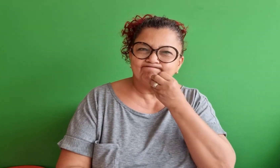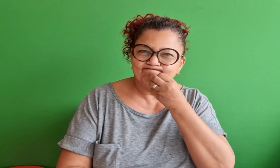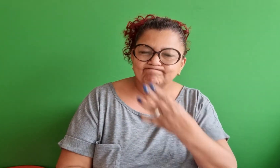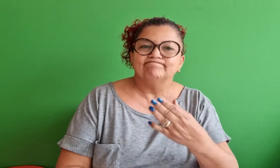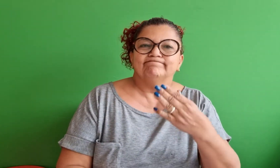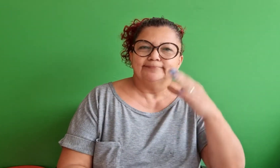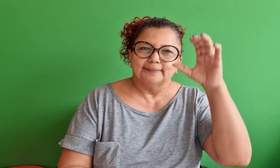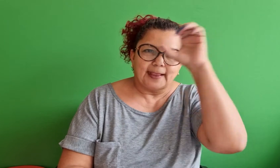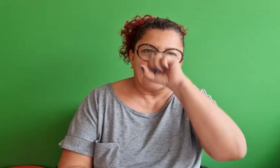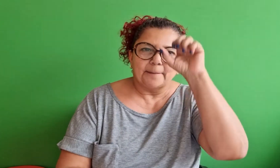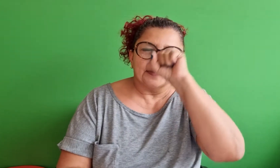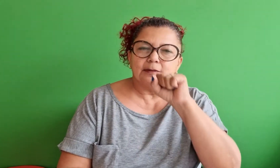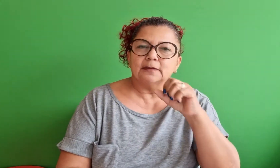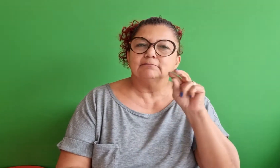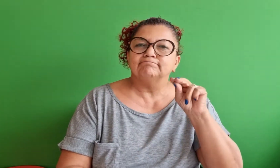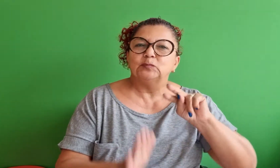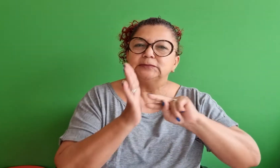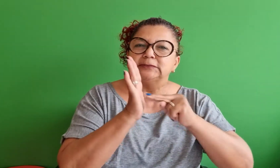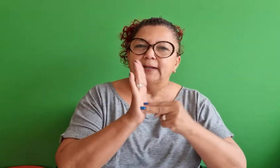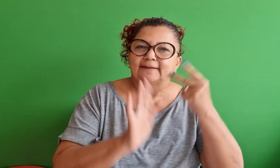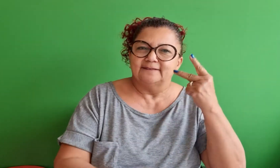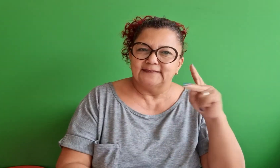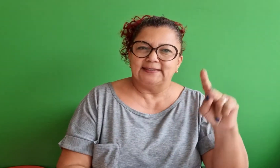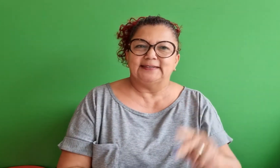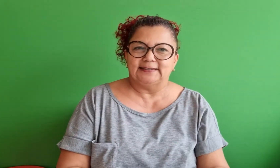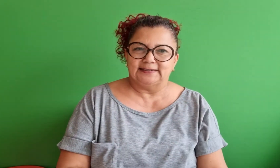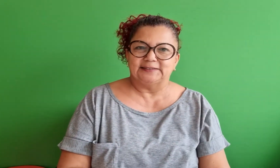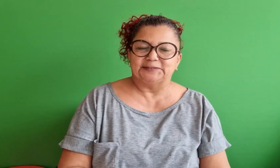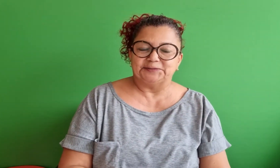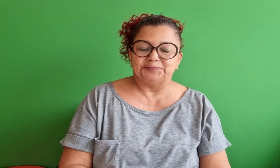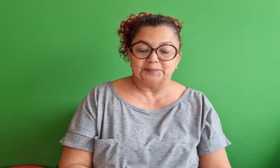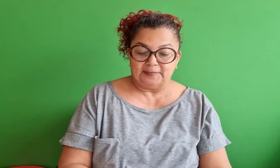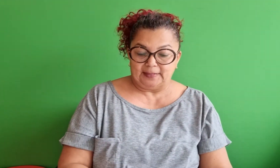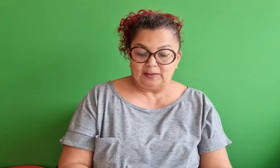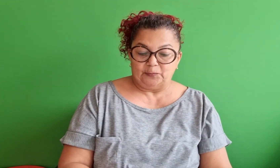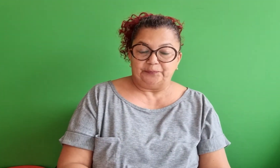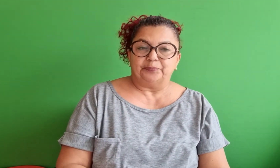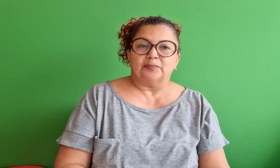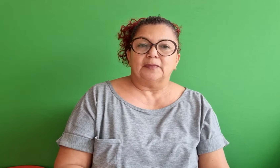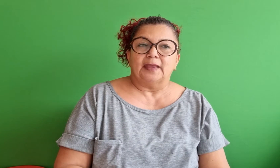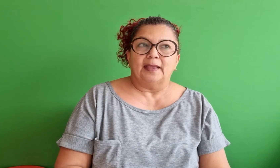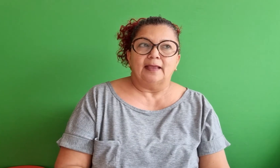Virtude é uma palavra que a gente vai aprender o significado, né? Então vamos lá.